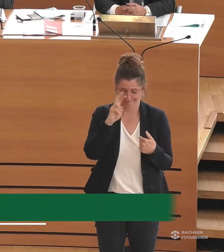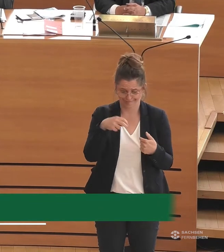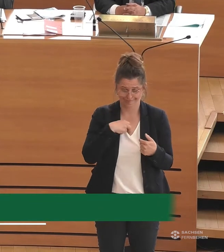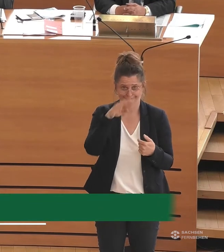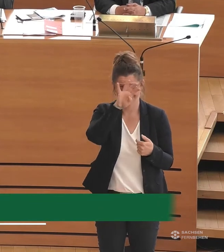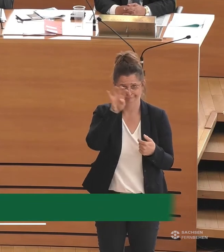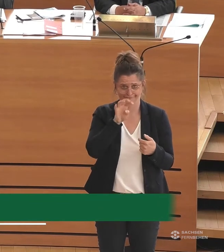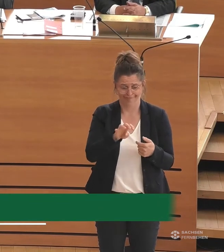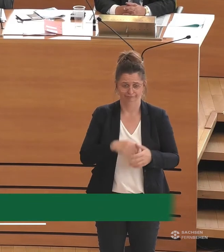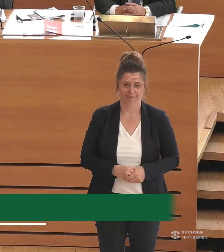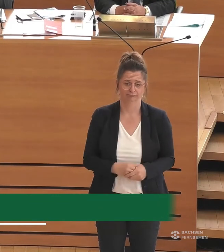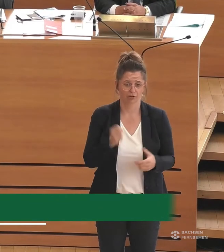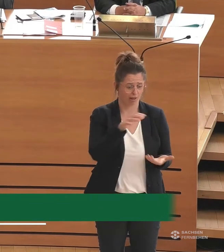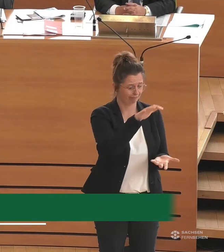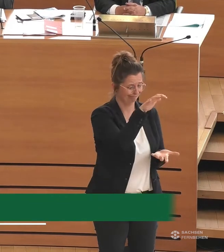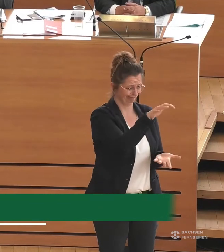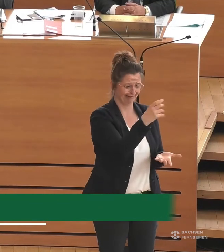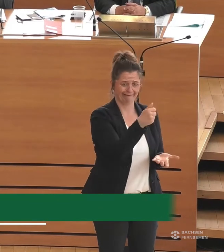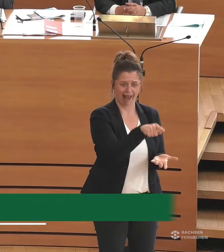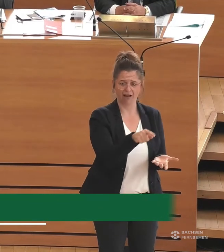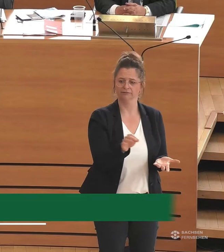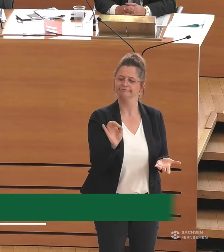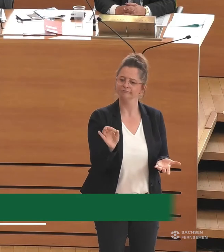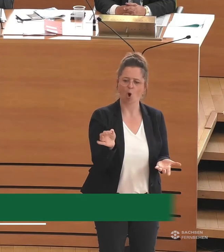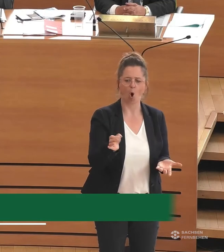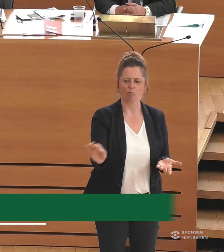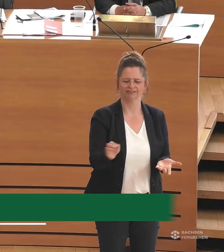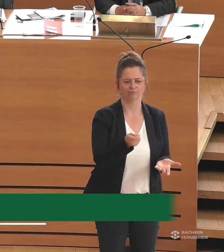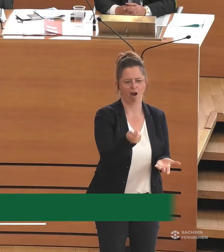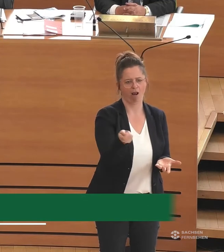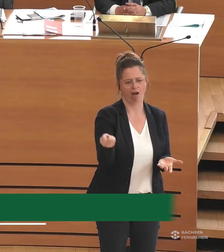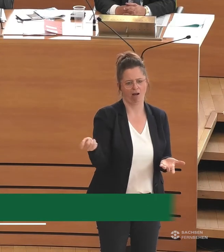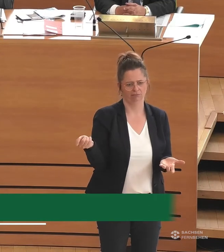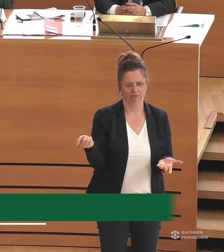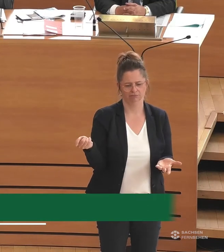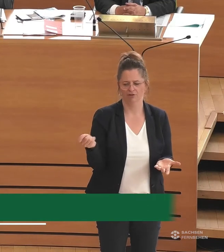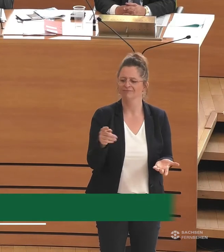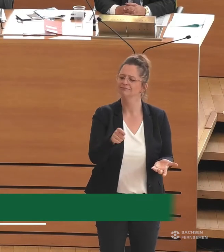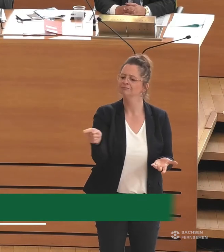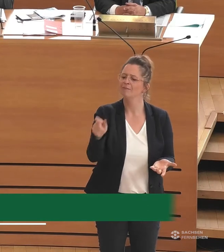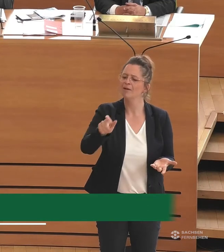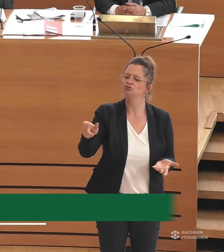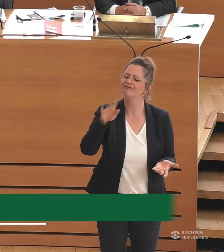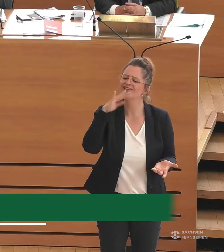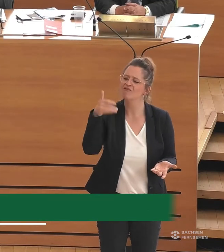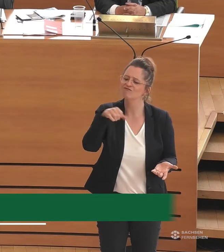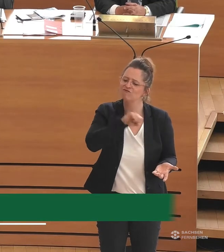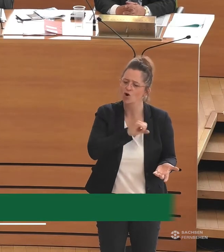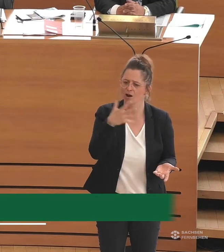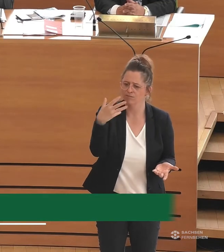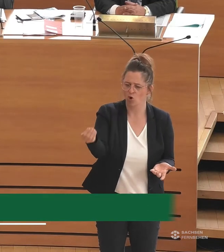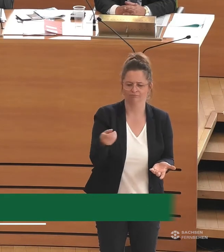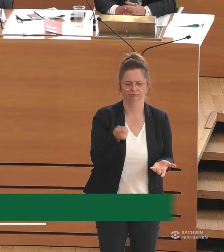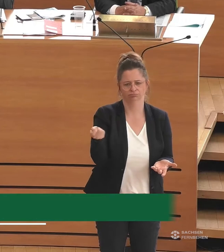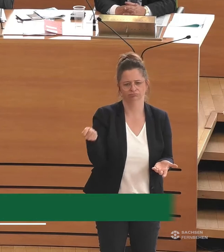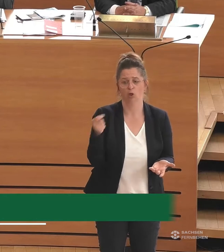die vorhandenen Mittel also möglichst effizient und dort, wo viele Menschen davon profitieren. Das sind nicht